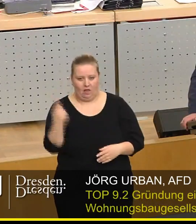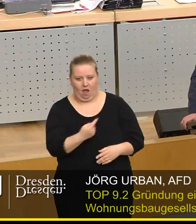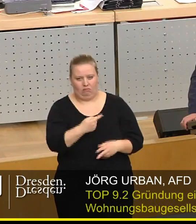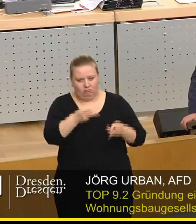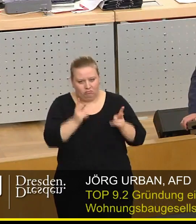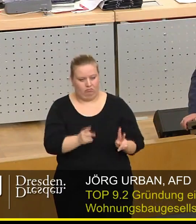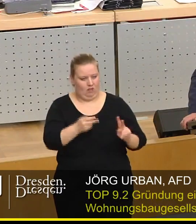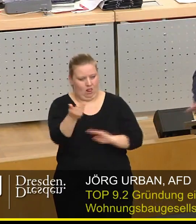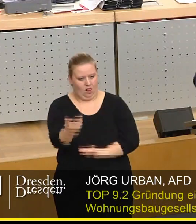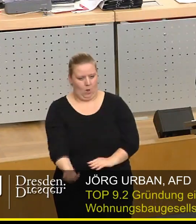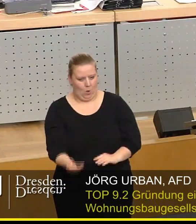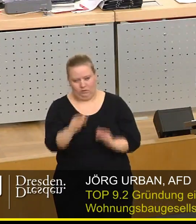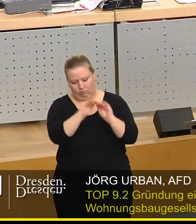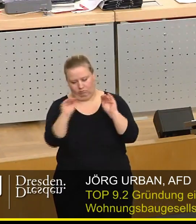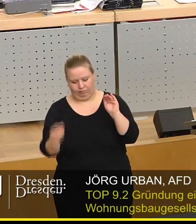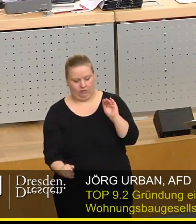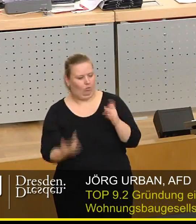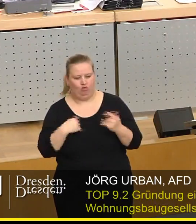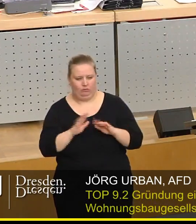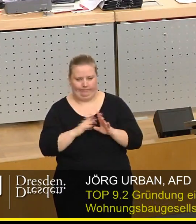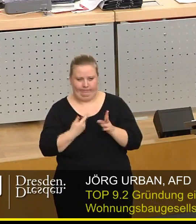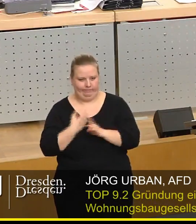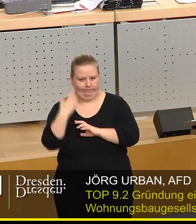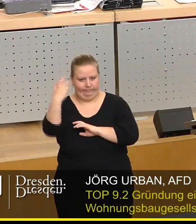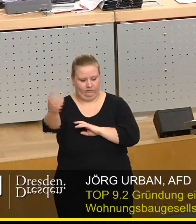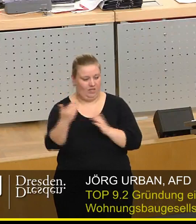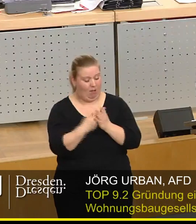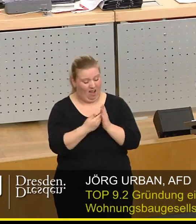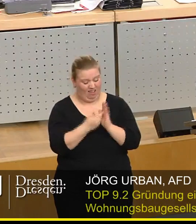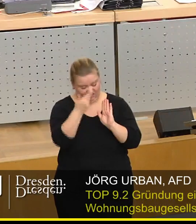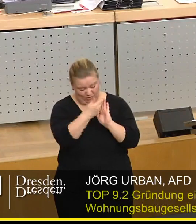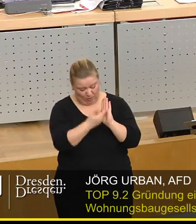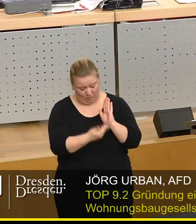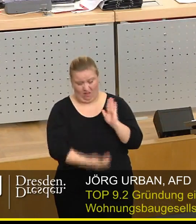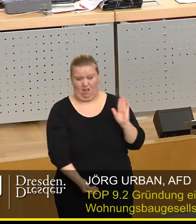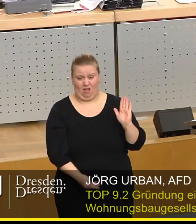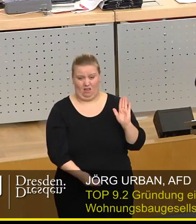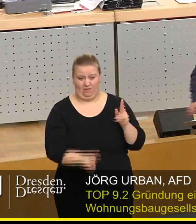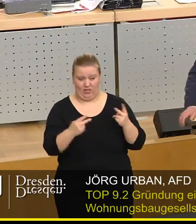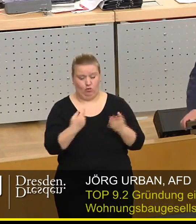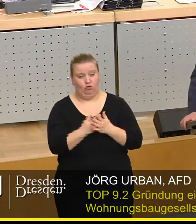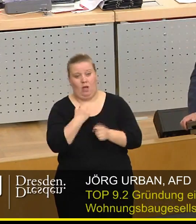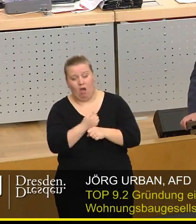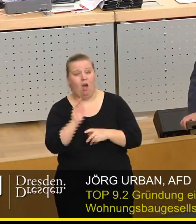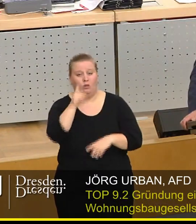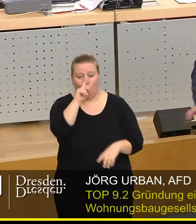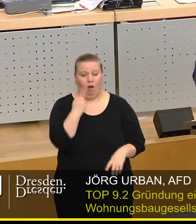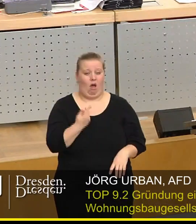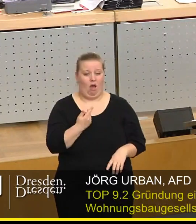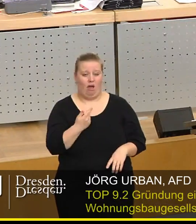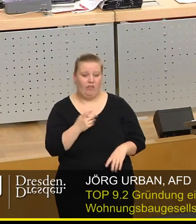Reallöhne eingehen. Das würde aber hier zu weit führen. All diese Gründe sind aber allemal stichhaltiger als hier Gerede über Miethaie.